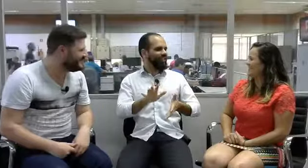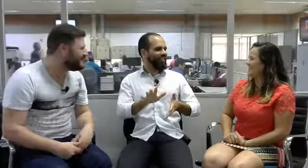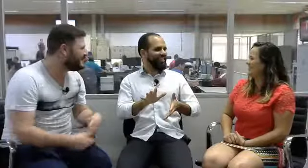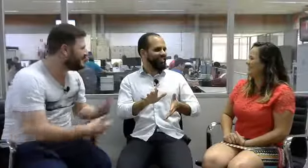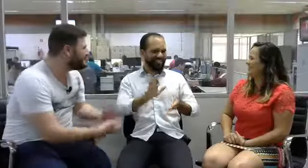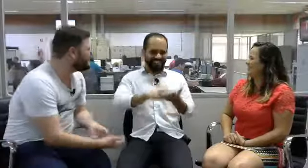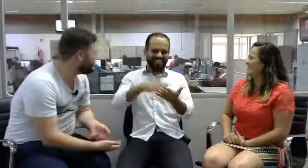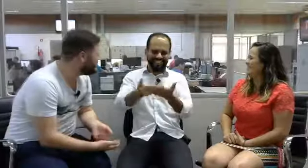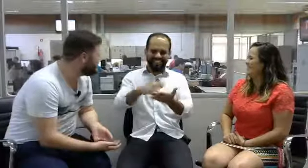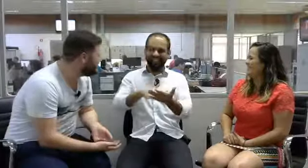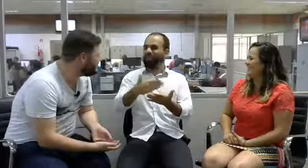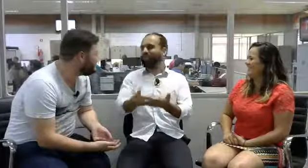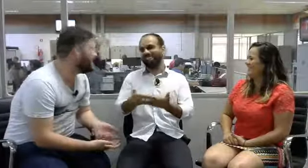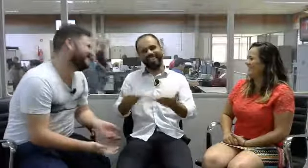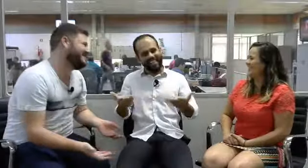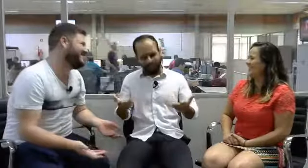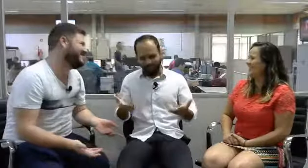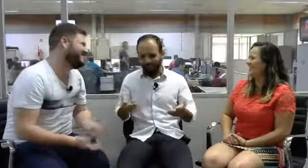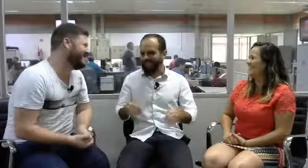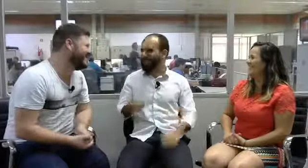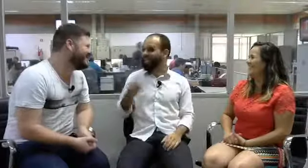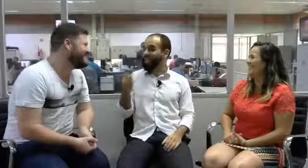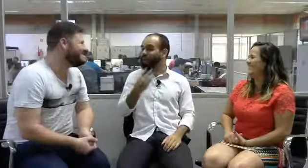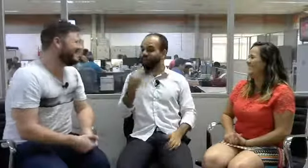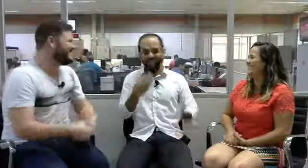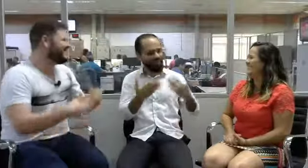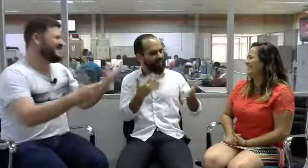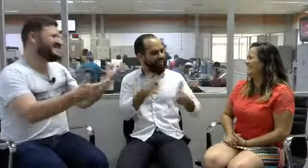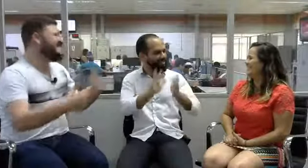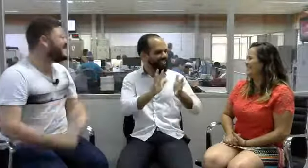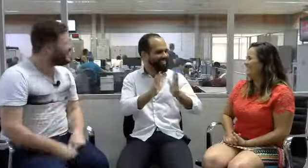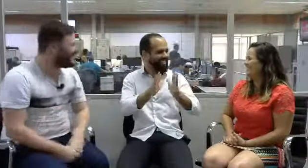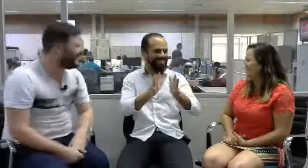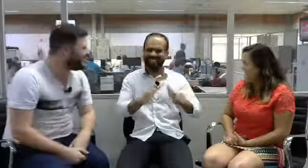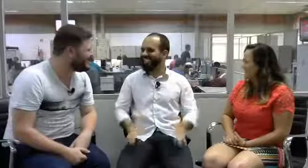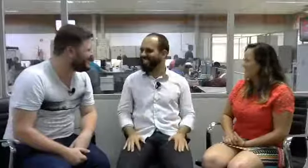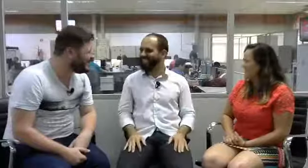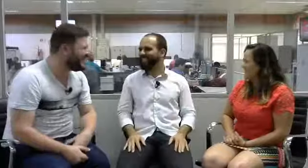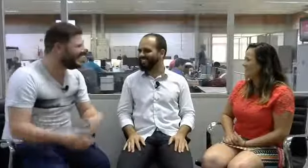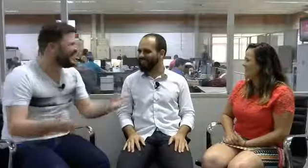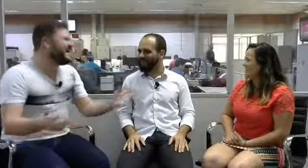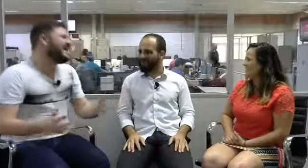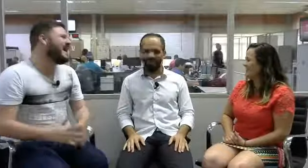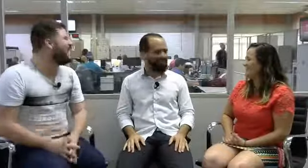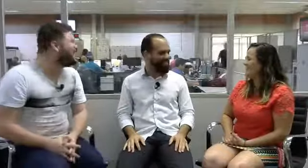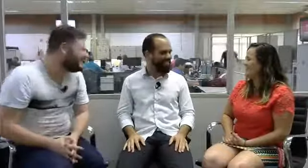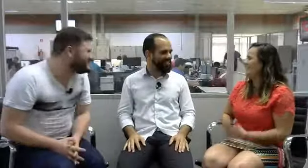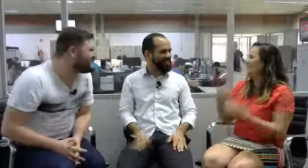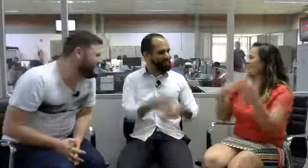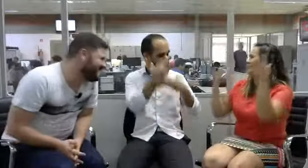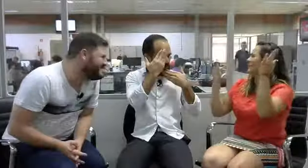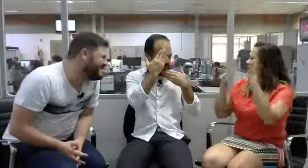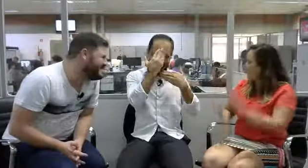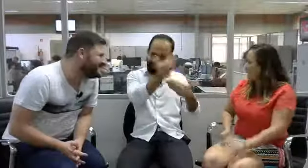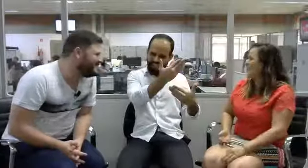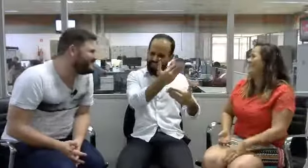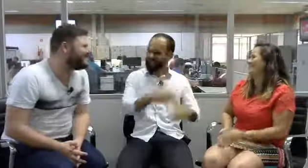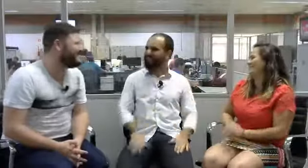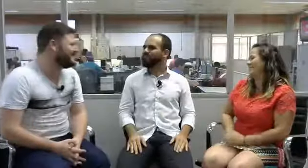que sua presença... Sim, absolutamente. Nós três conversamos Melhor ainda. Absolutamente. Agradeço imensamente, viu? De coração.